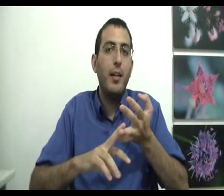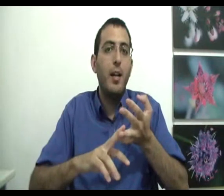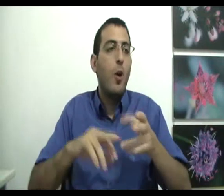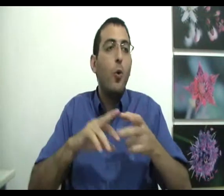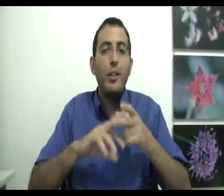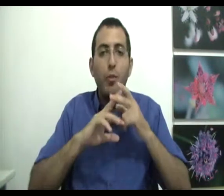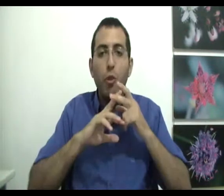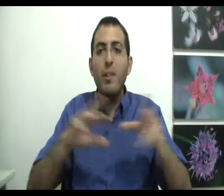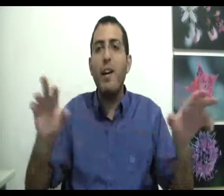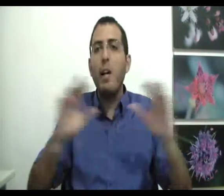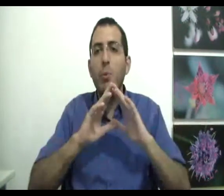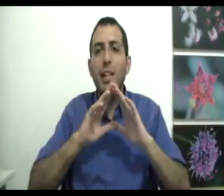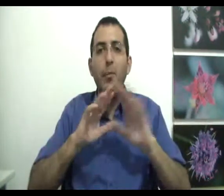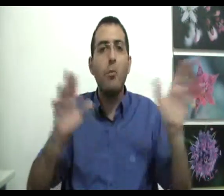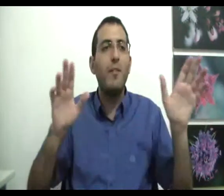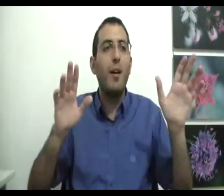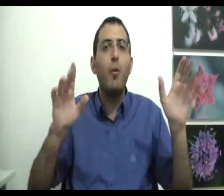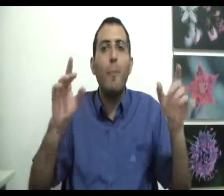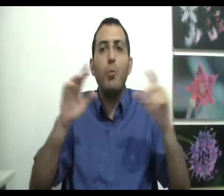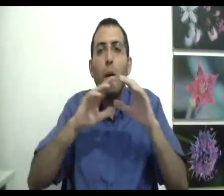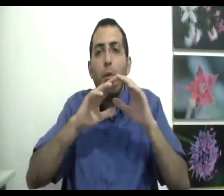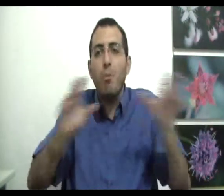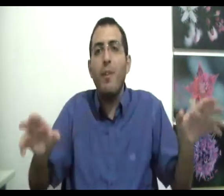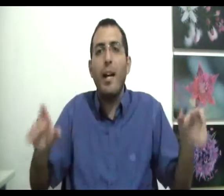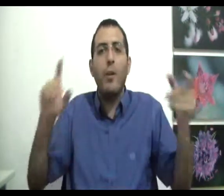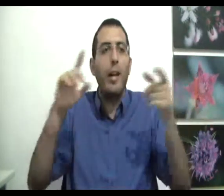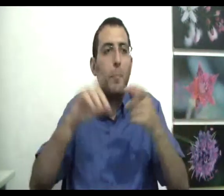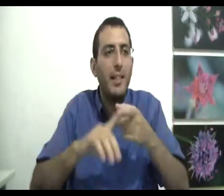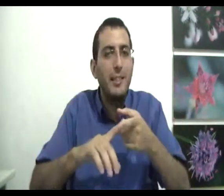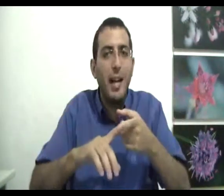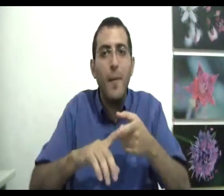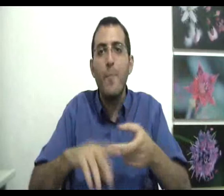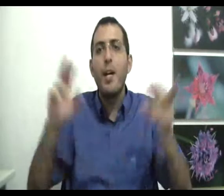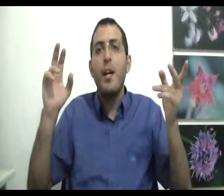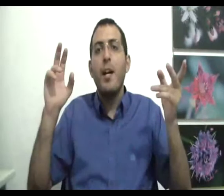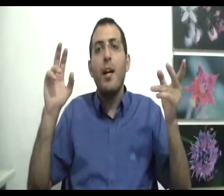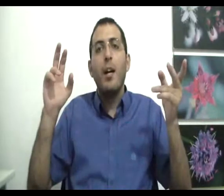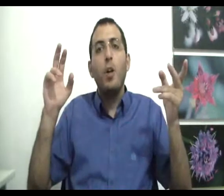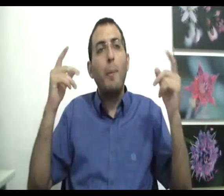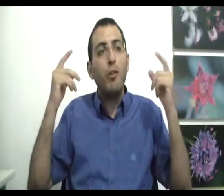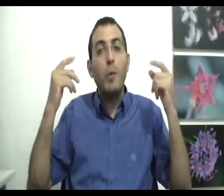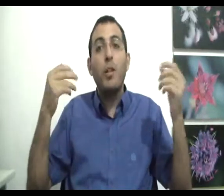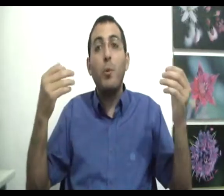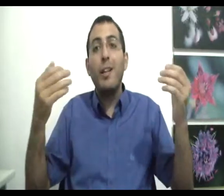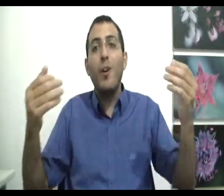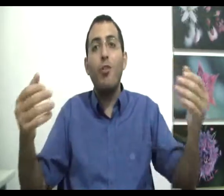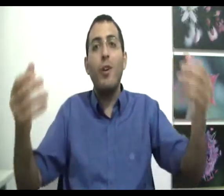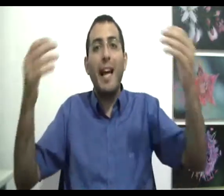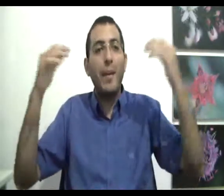שום דבר, אין לו מושג בשום דבר הוא לא בטוח בשום דבר, אין לו קרן פנסיה עוד במחשב כמות היכולות שלו היא הכי